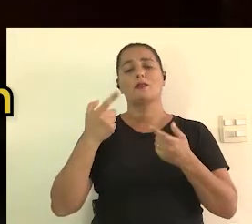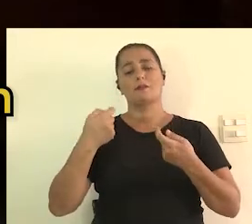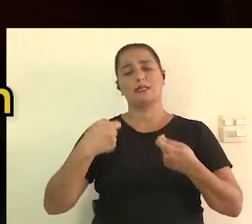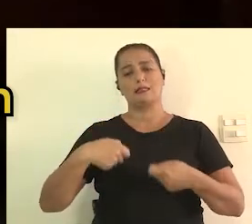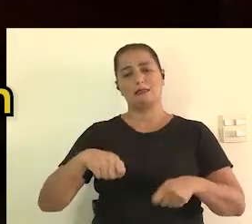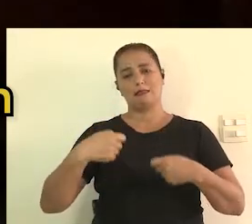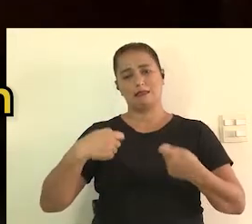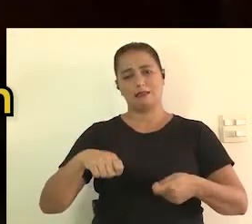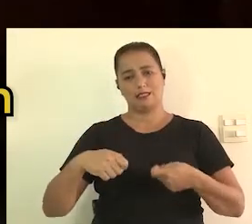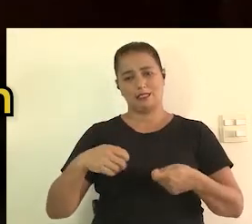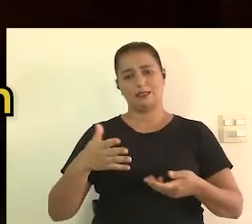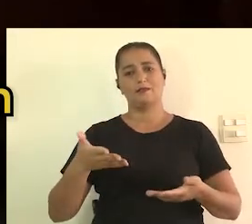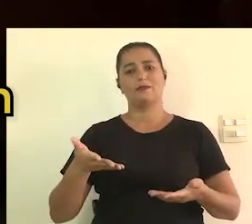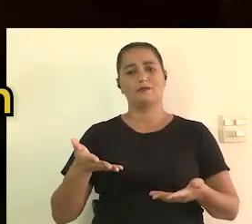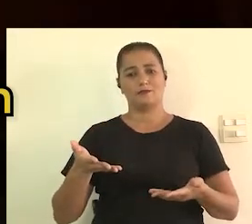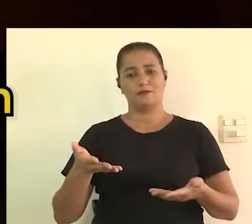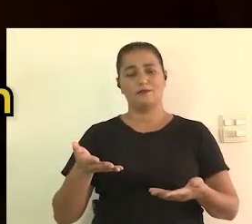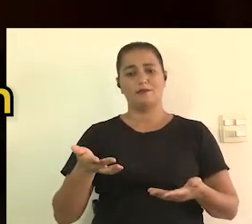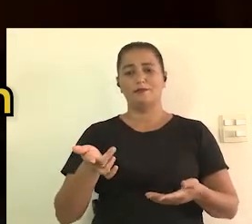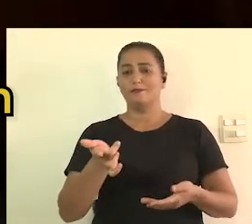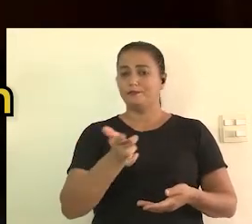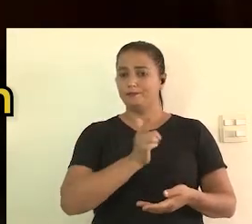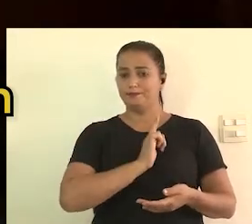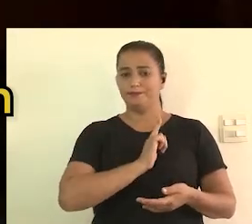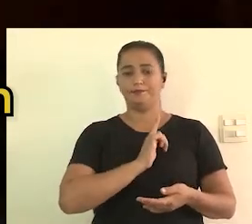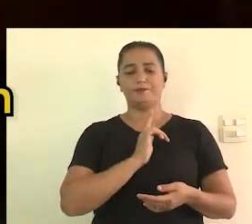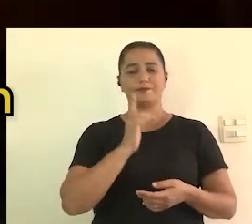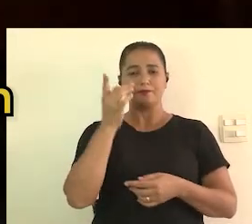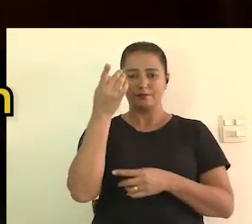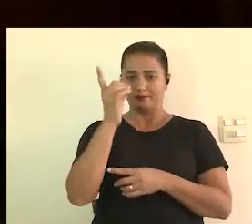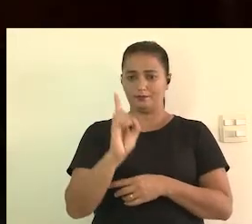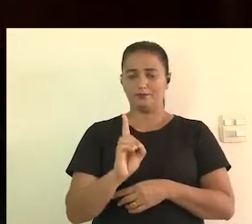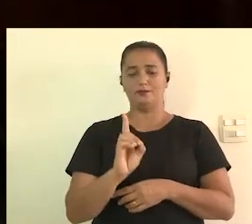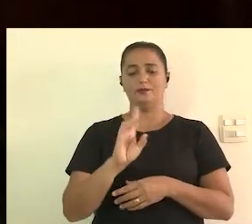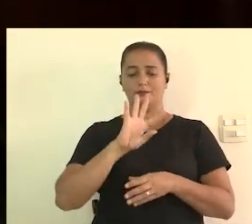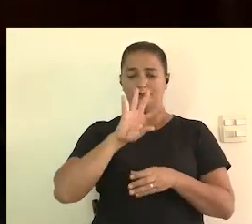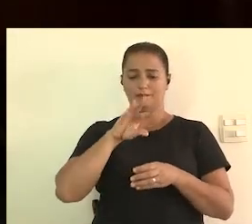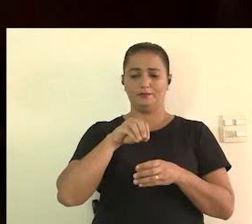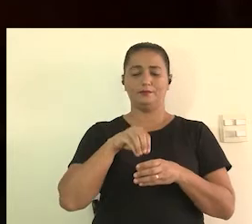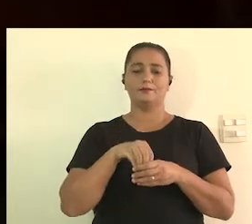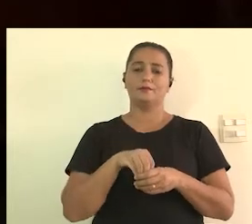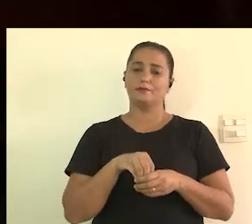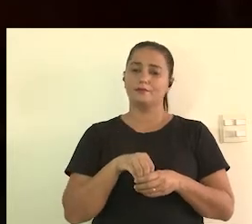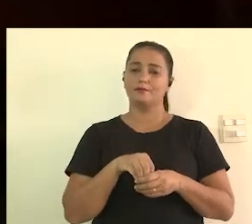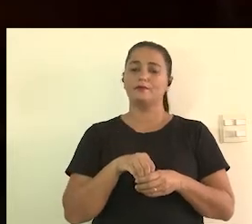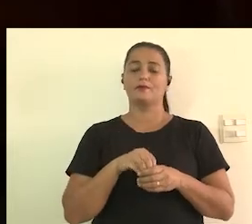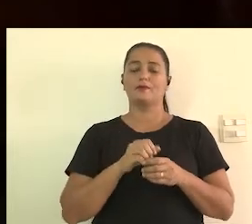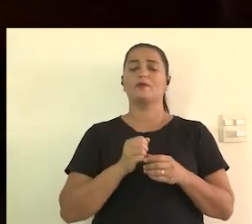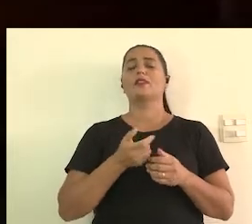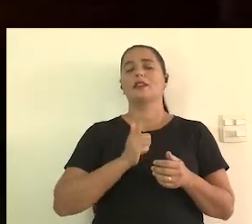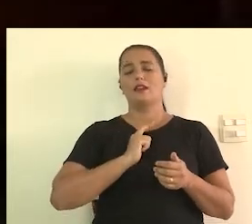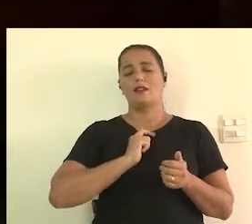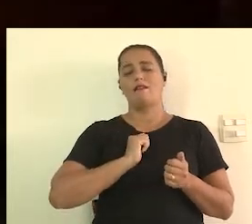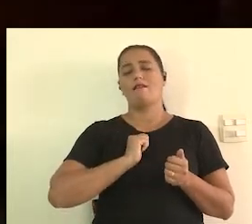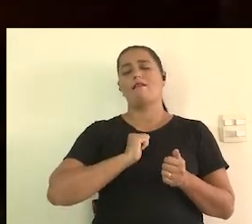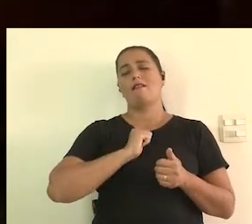precisa contemplar as pessoas com deficiência elas precisam ter libres elas precisam ter autodescrição elas